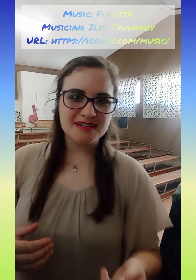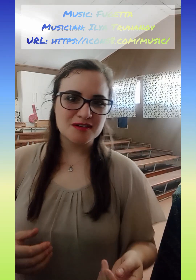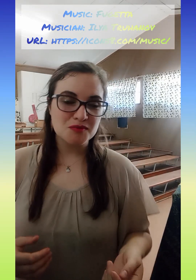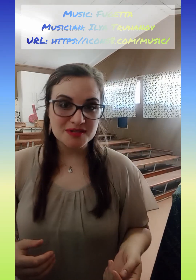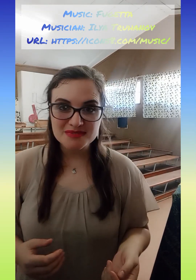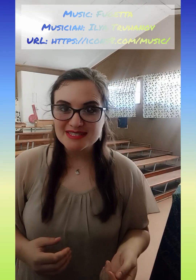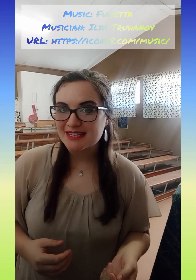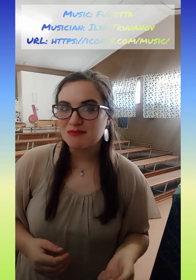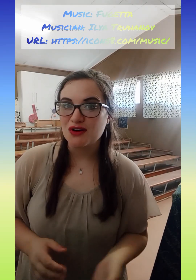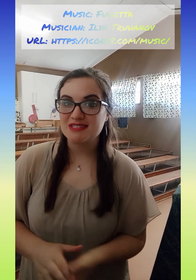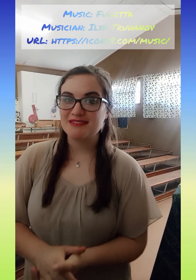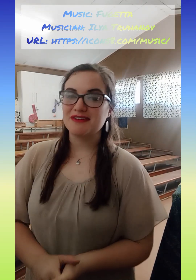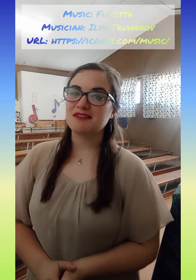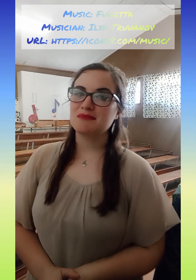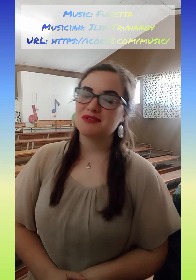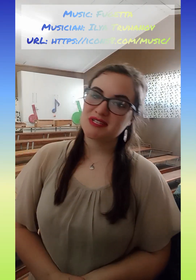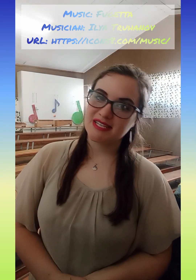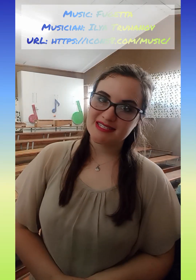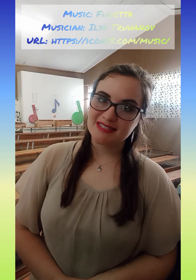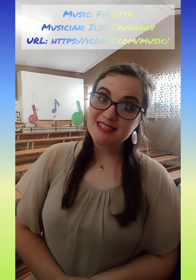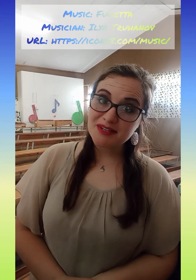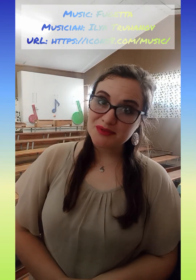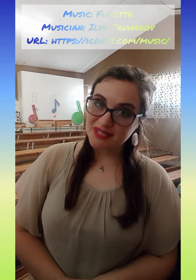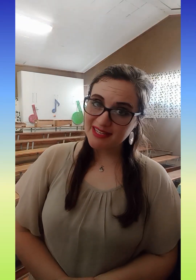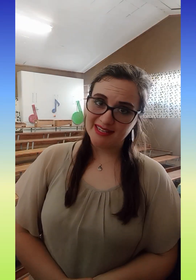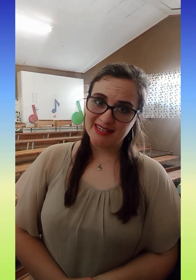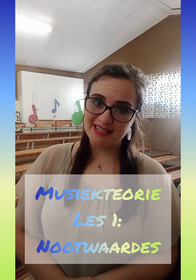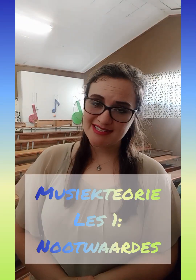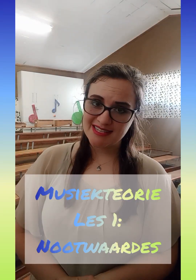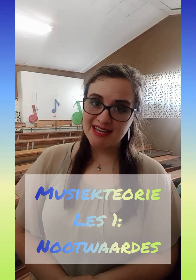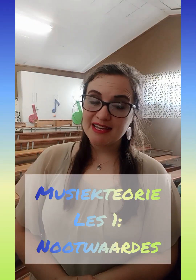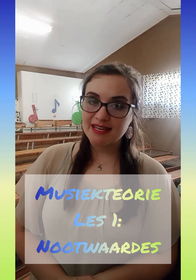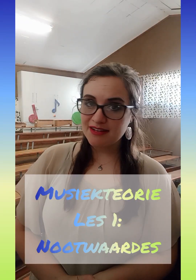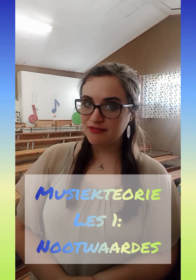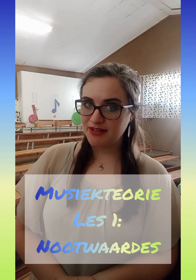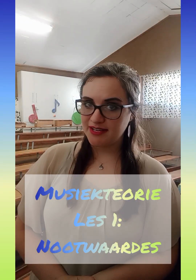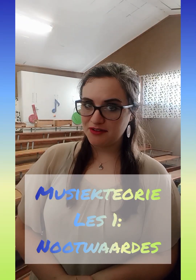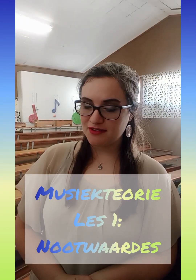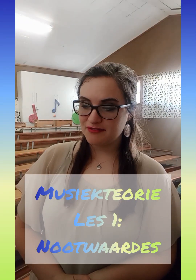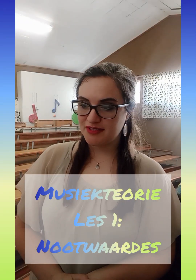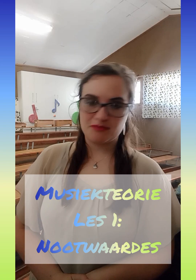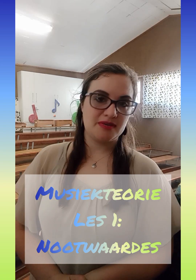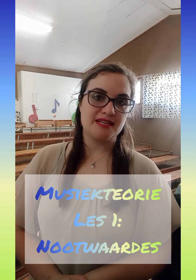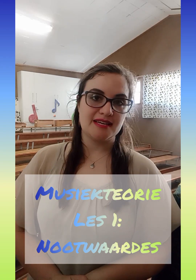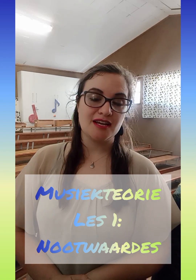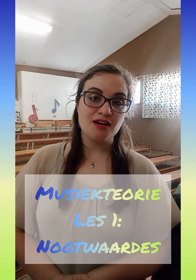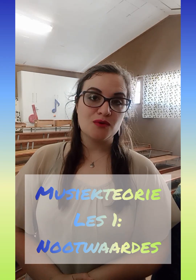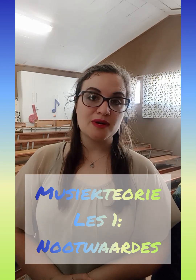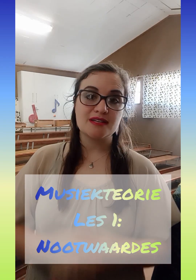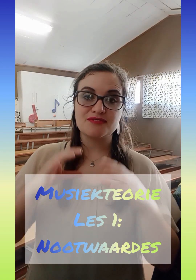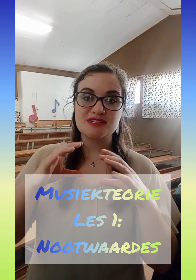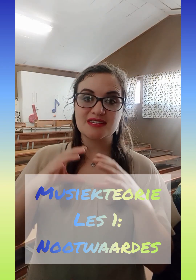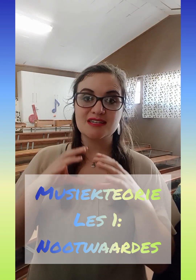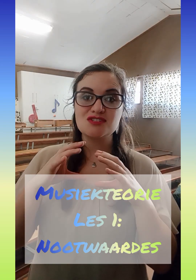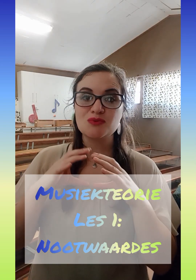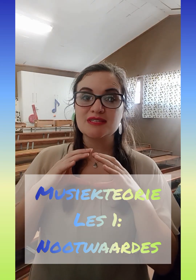Hoor een muziek maats en welkom bij ons eerste theorie les. Hierdie video gaan vir jou bekie leer oor die verskillende soorte